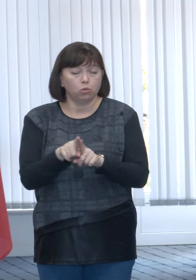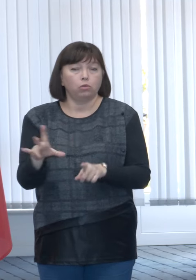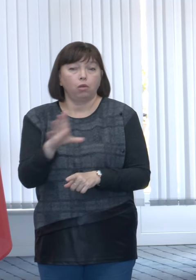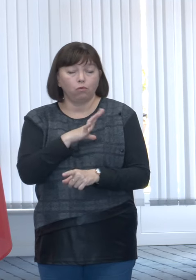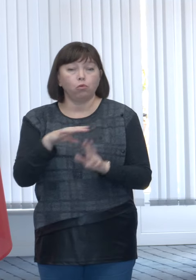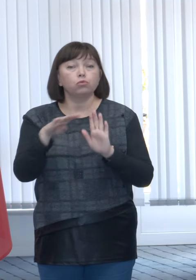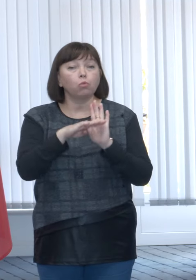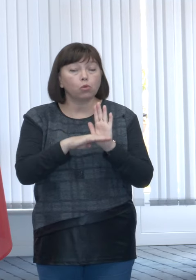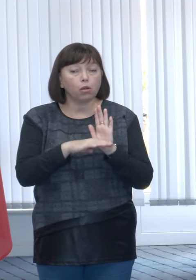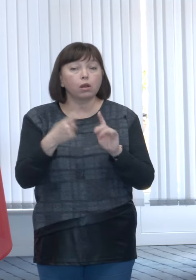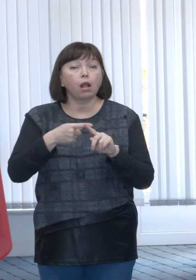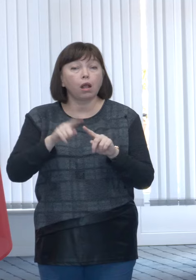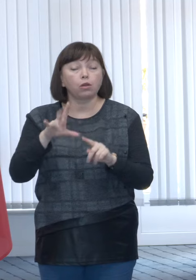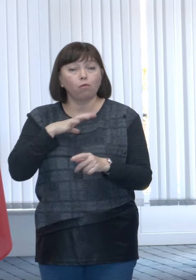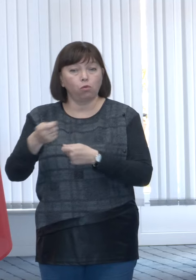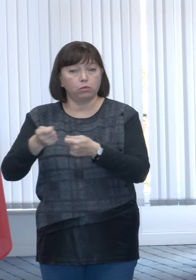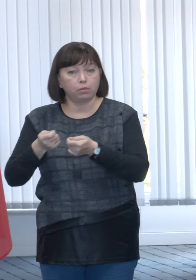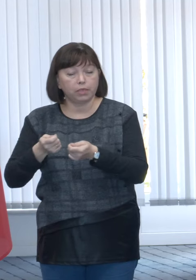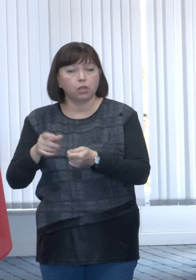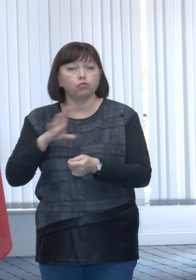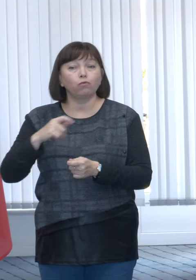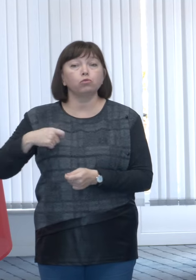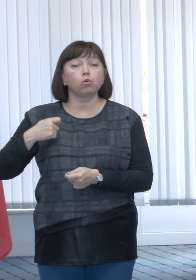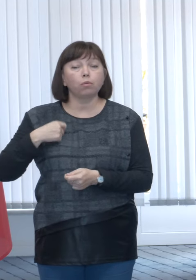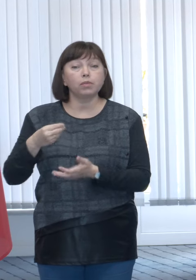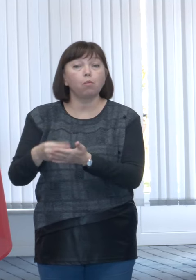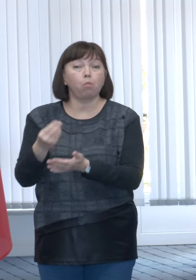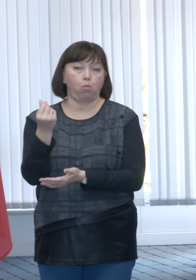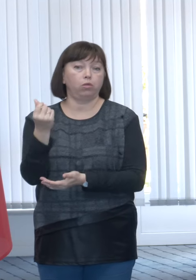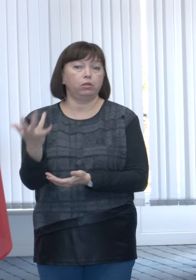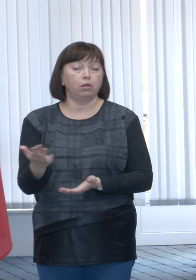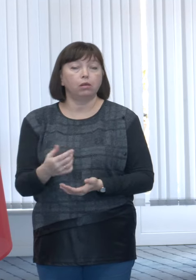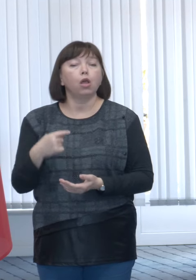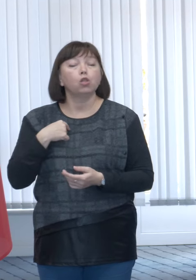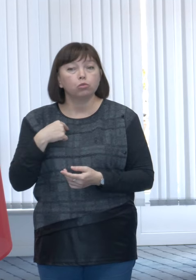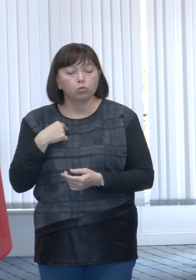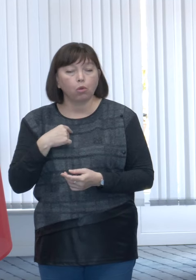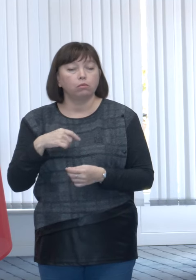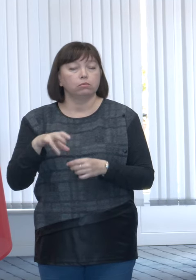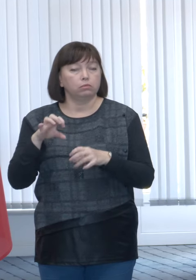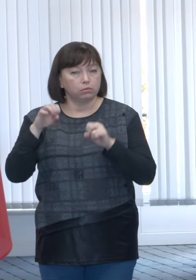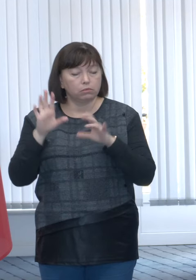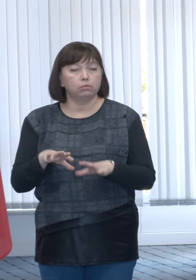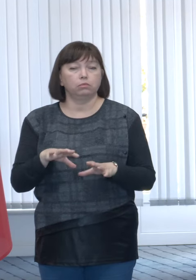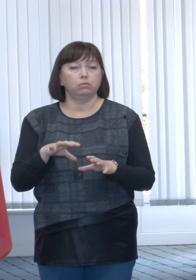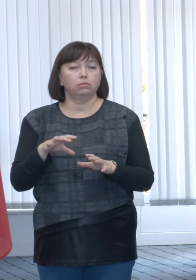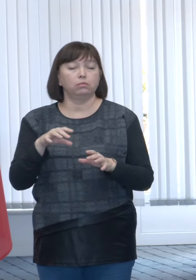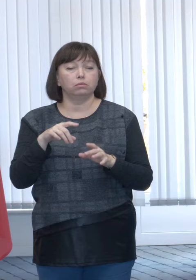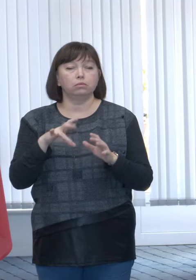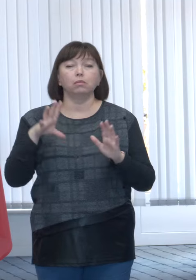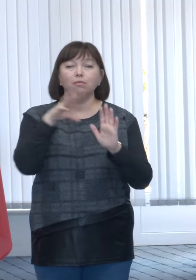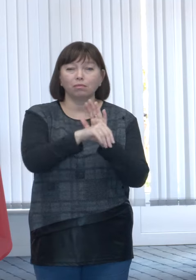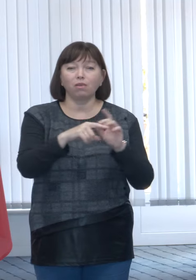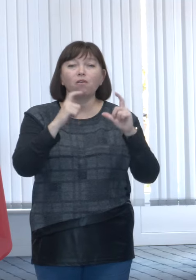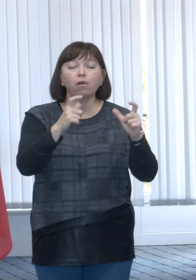un program care era administrat și era o compensație monetară. Noi am recurs la compensații direct în factură într-o